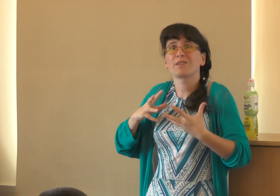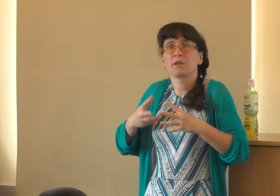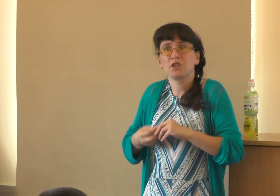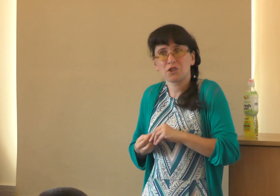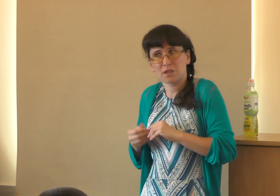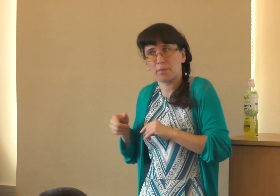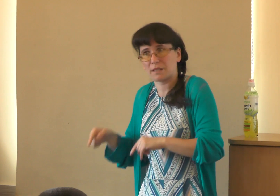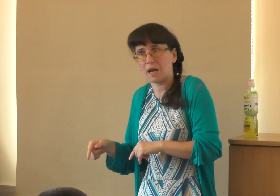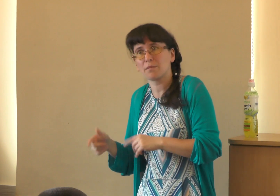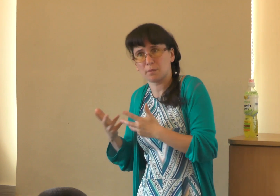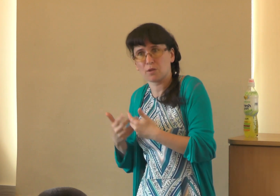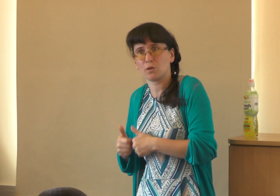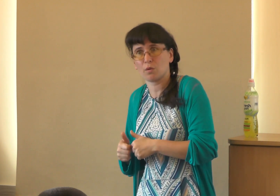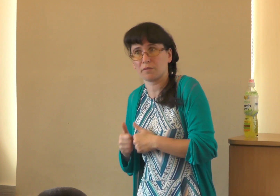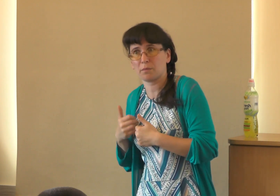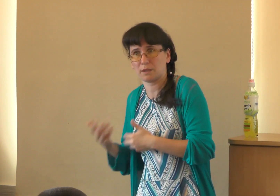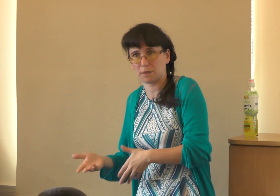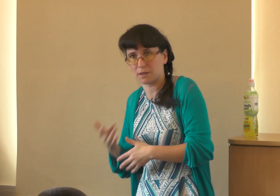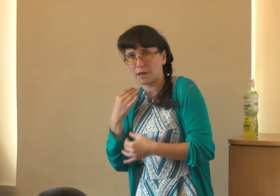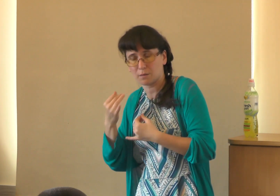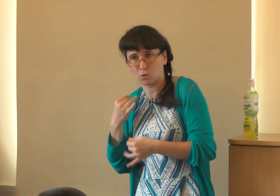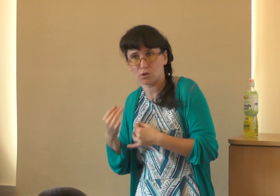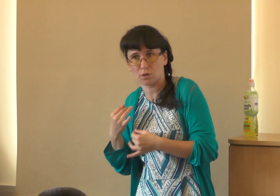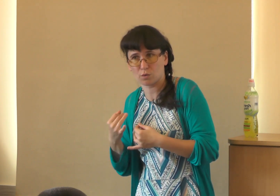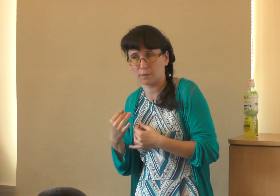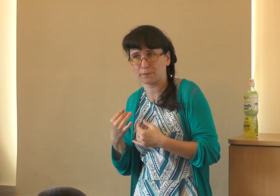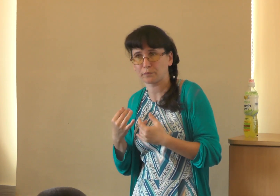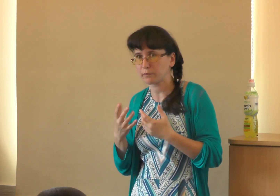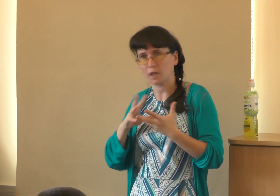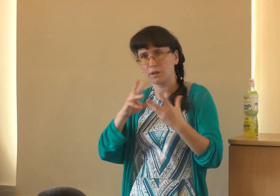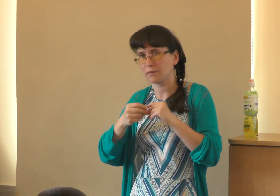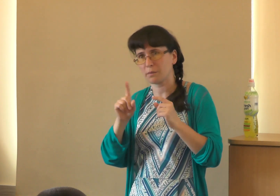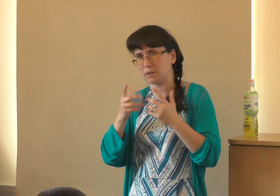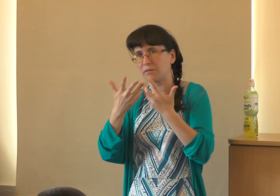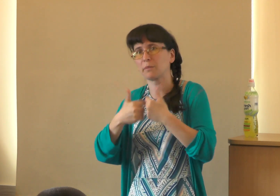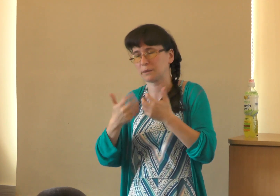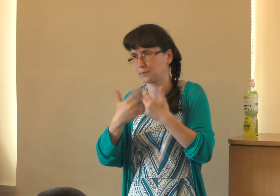автоматически подстраиваемся под нее автоматом, разговариваем тоже на русском. Не автоматом, автоматом.